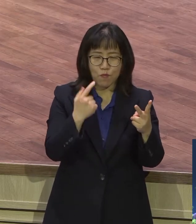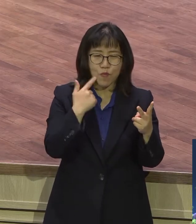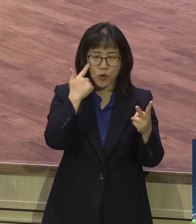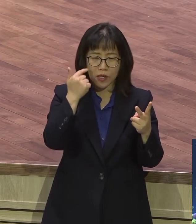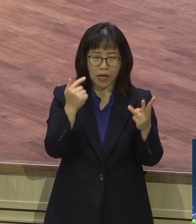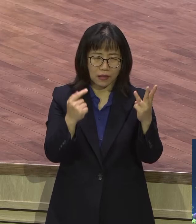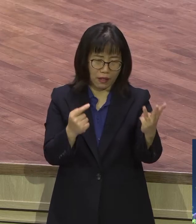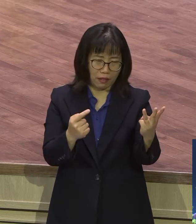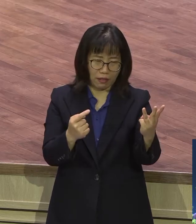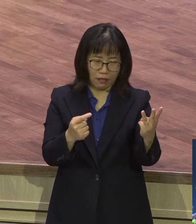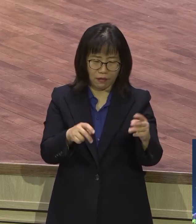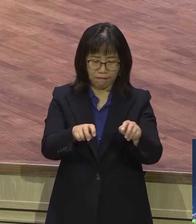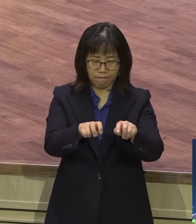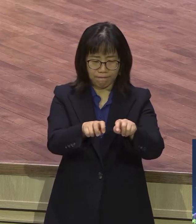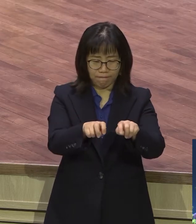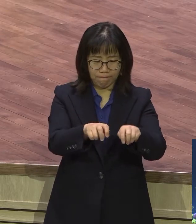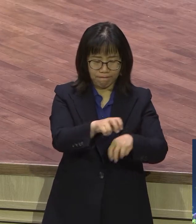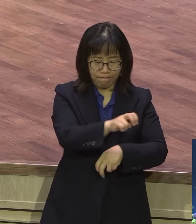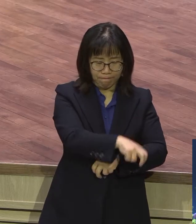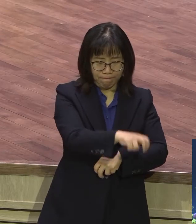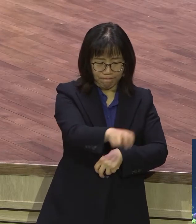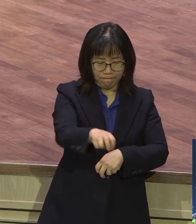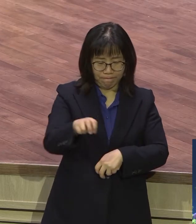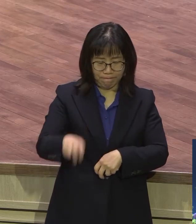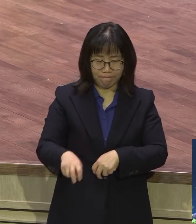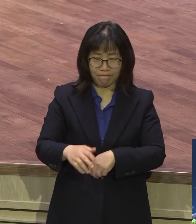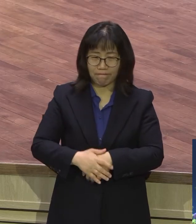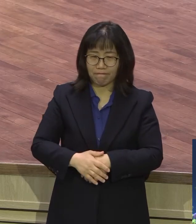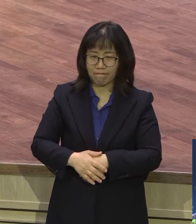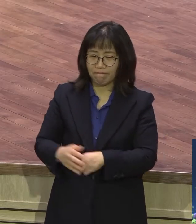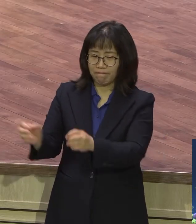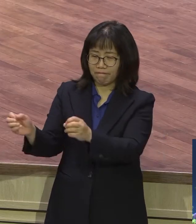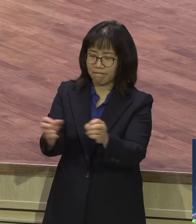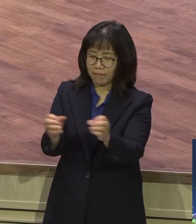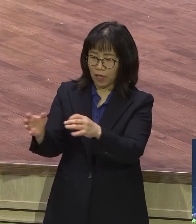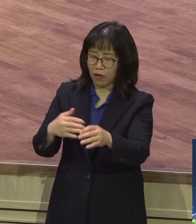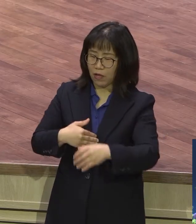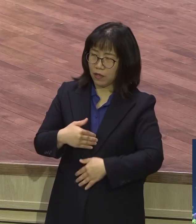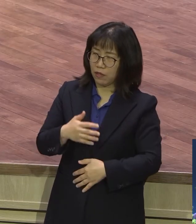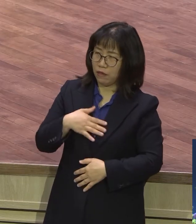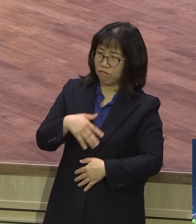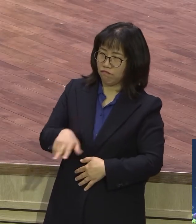이것들이 무슨 말 하나 보자고 이제 좀 들었는데